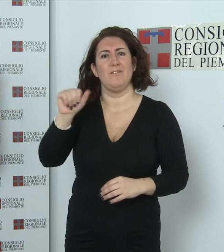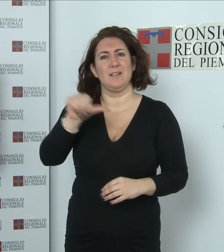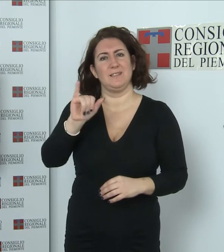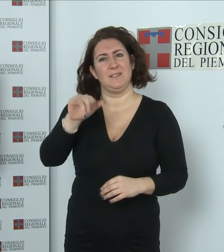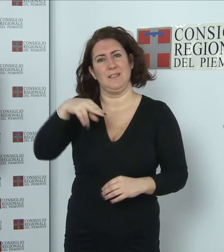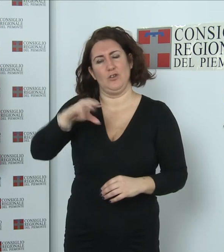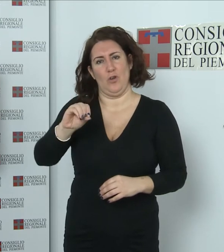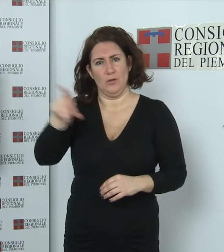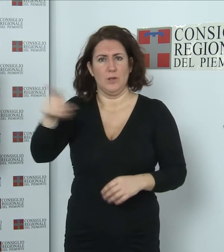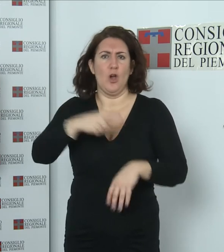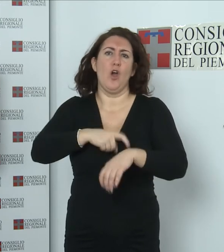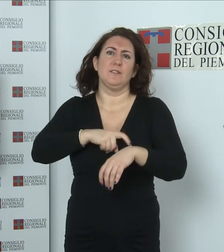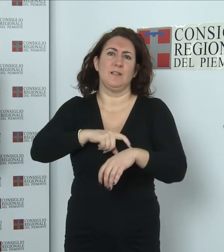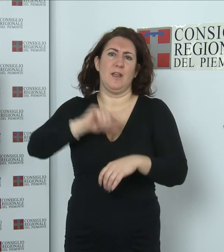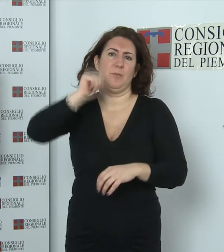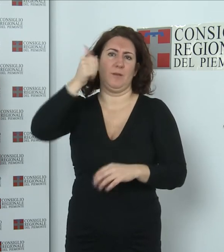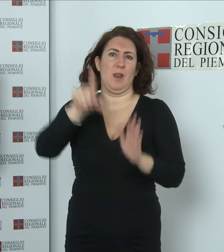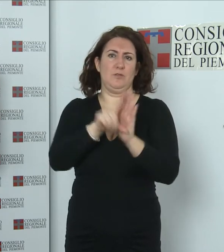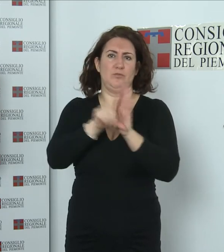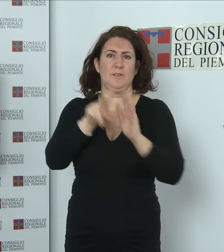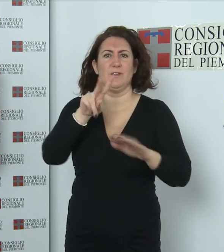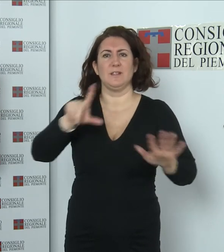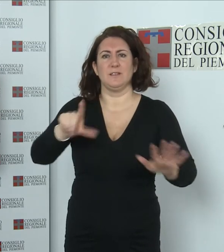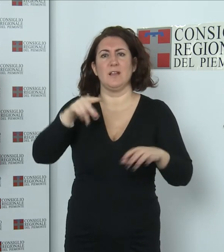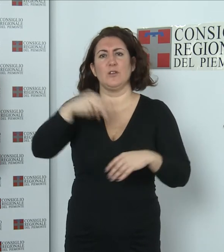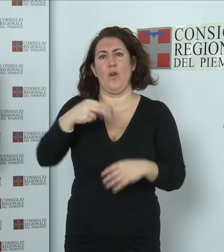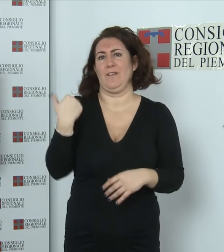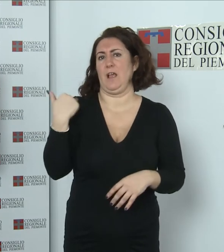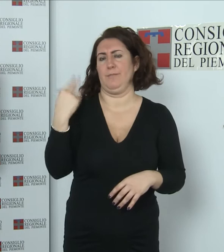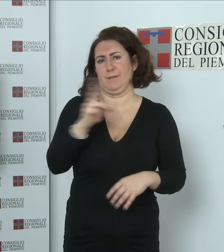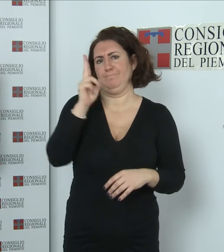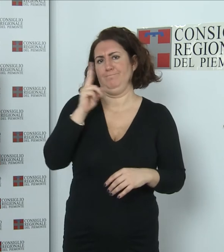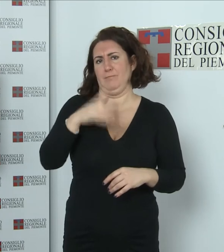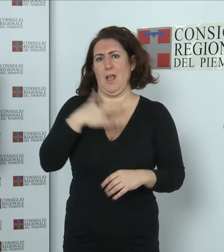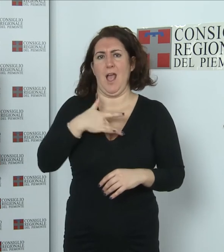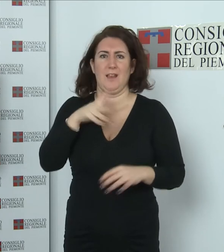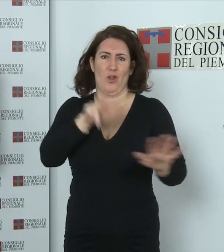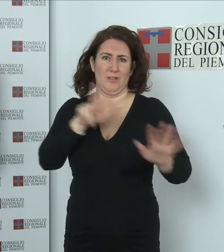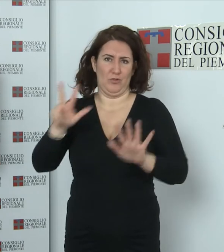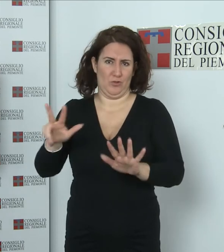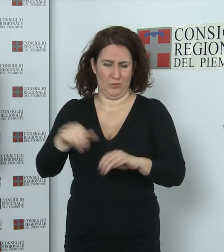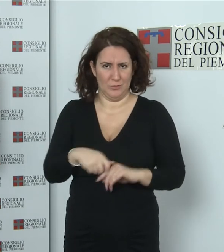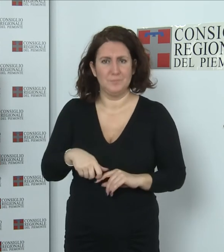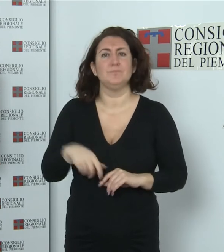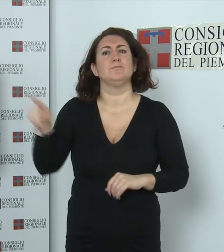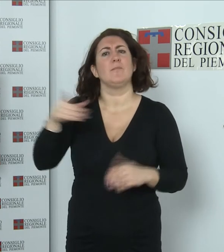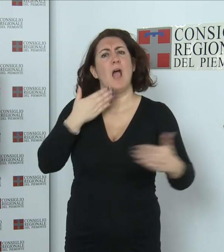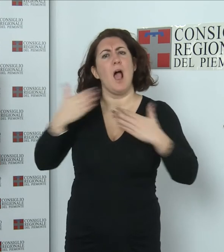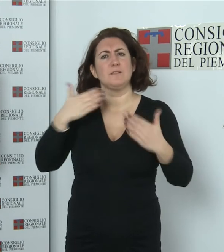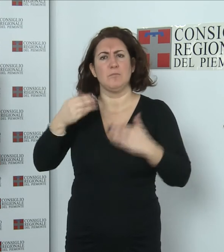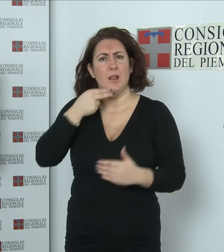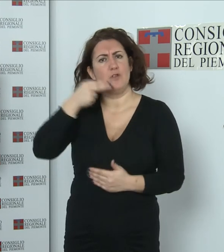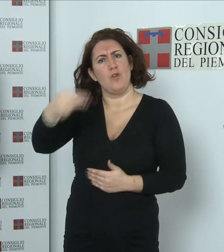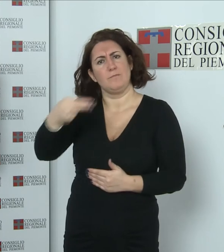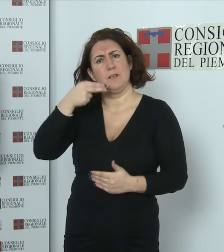prima legislatura, scomparso lo scorso 27 novembre all'età di 88 anni. L'Assemblea ha poi effettuato alcune nomine. In una